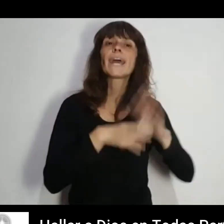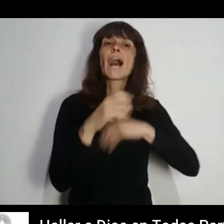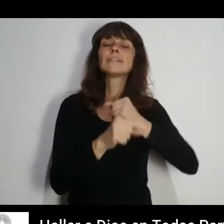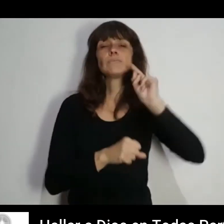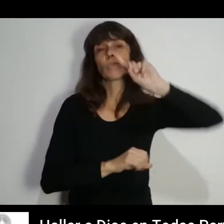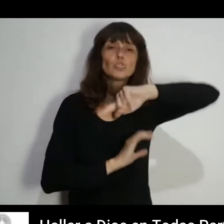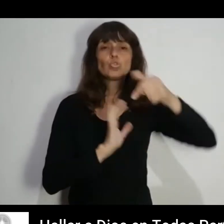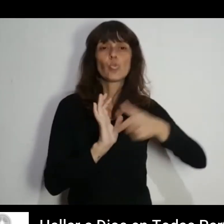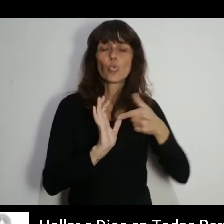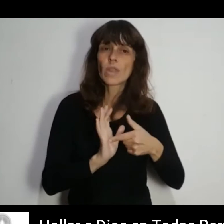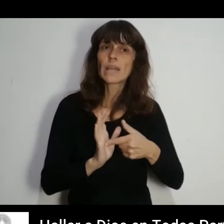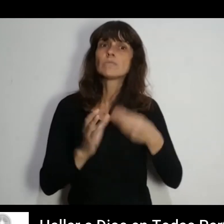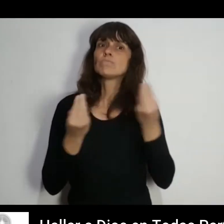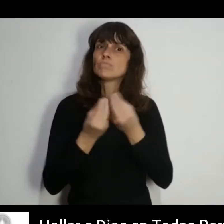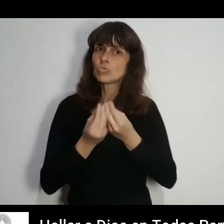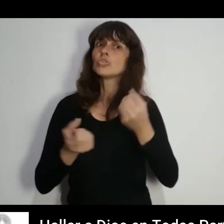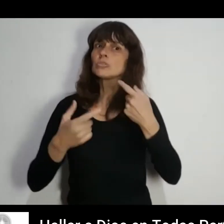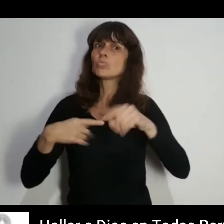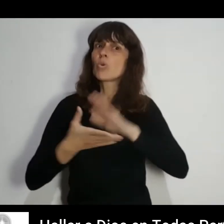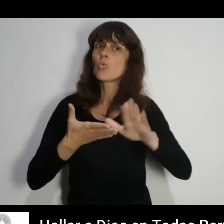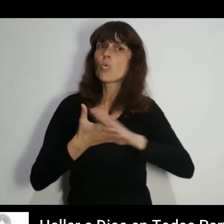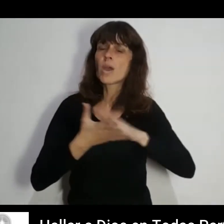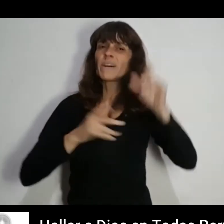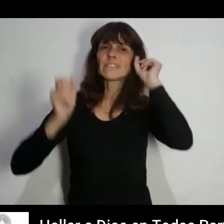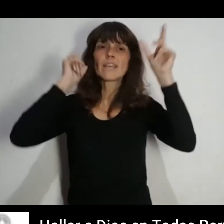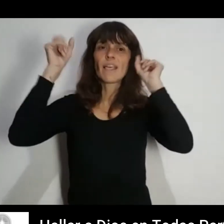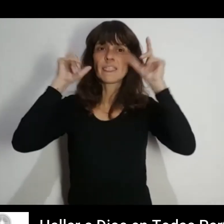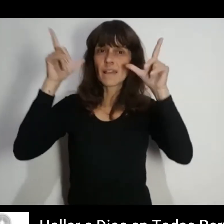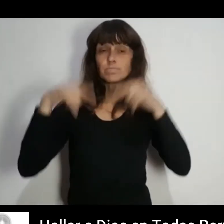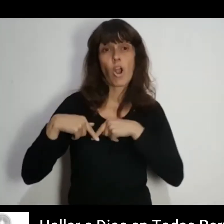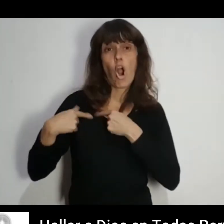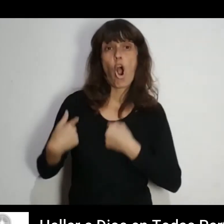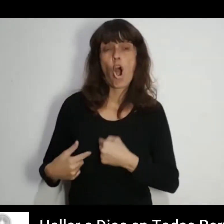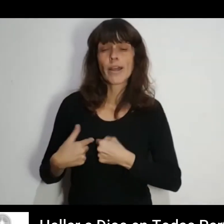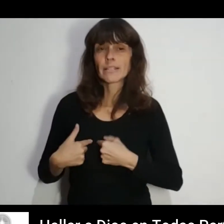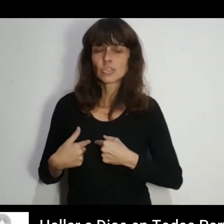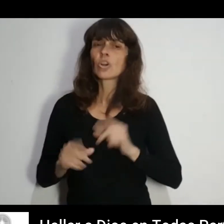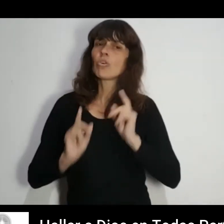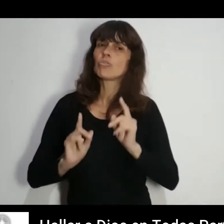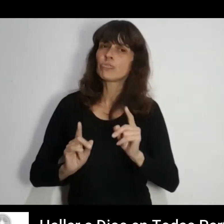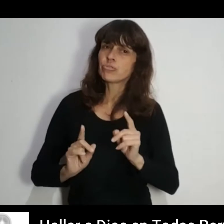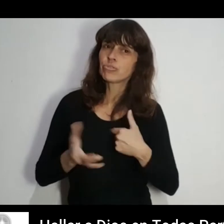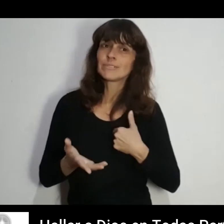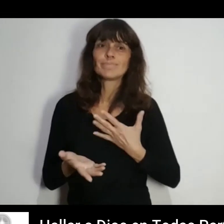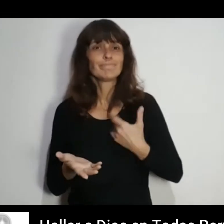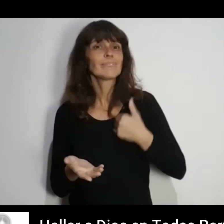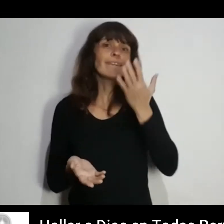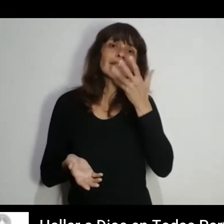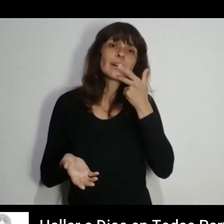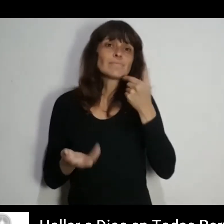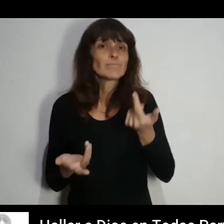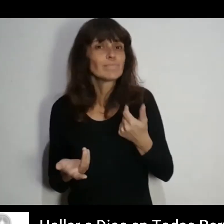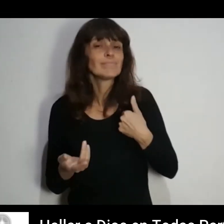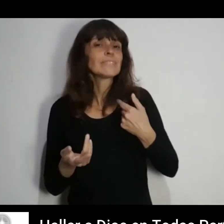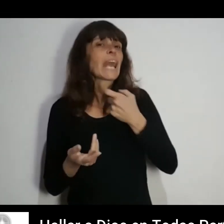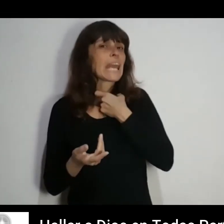Viajé a la ciudad de Manresa Donde tuve muchas nuevas ideas En mi corazón Todavía era un seductor